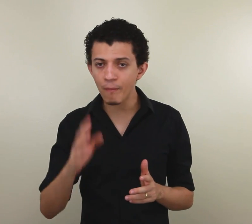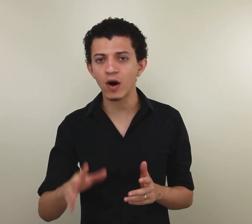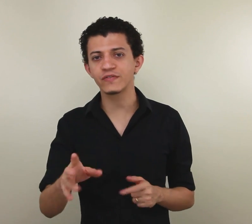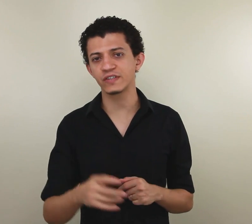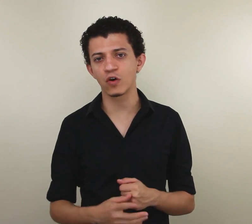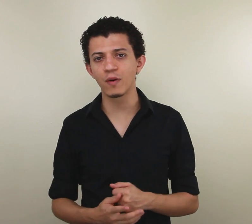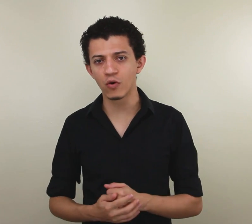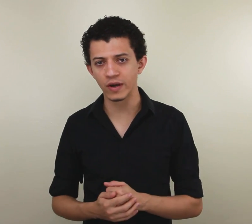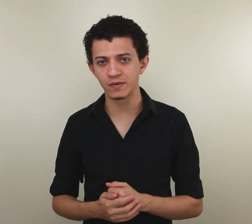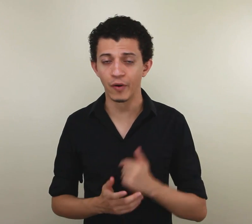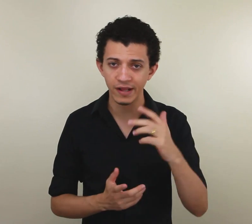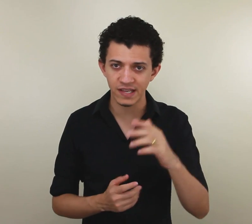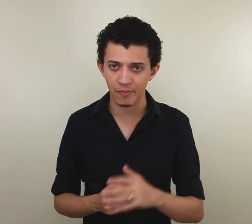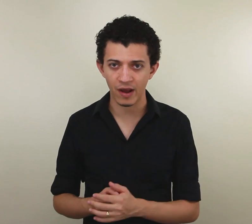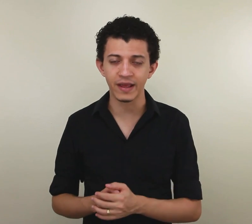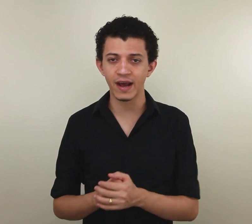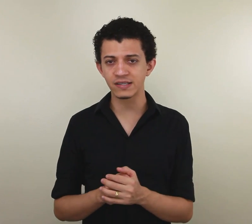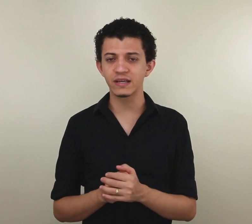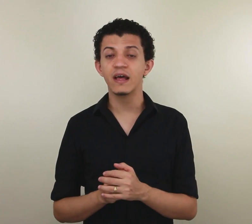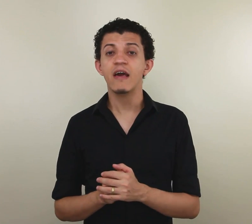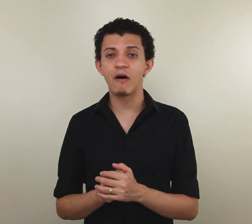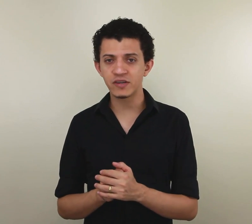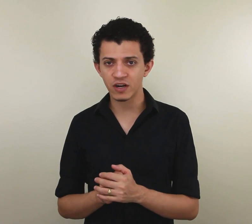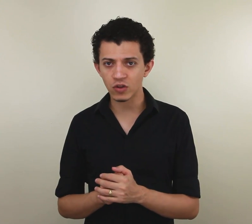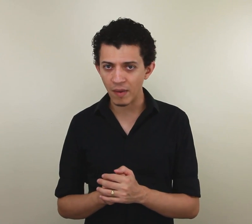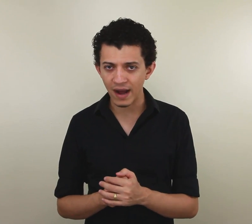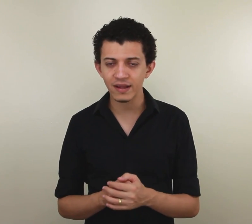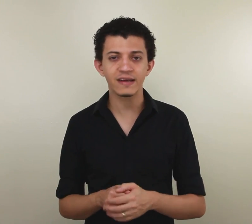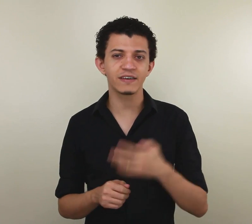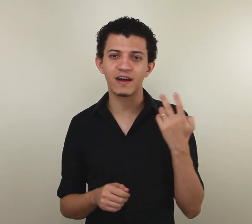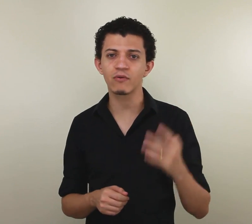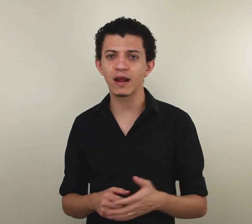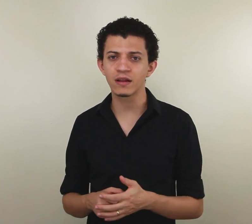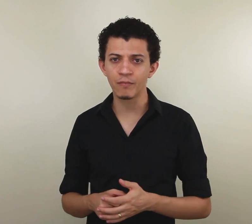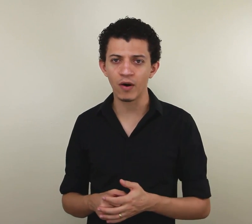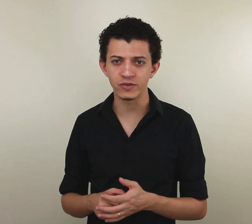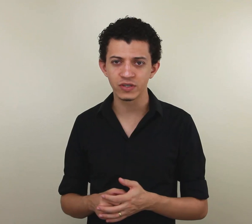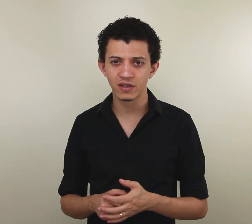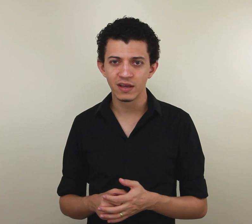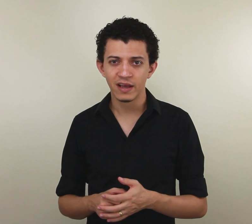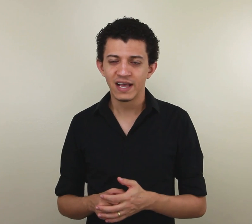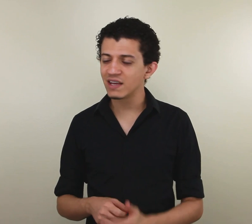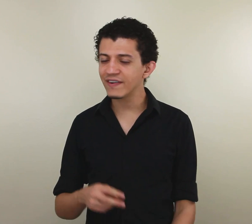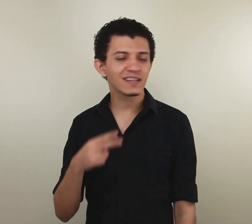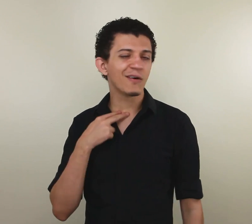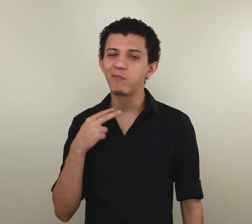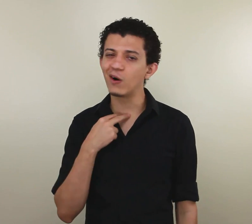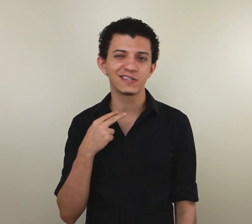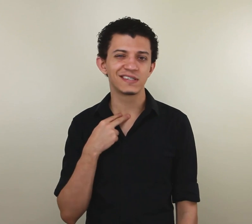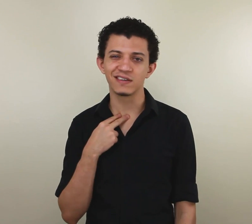pode fazer alguma coisa. Por exemplo, a criança vai mexer na tomada e você fala com ela que não pode. Você vai fazer não pode assim.